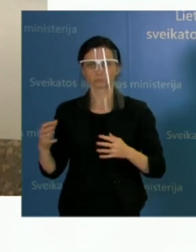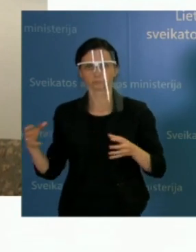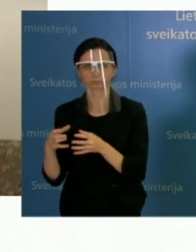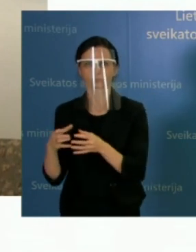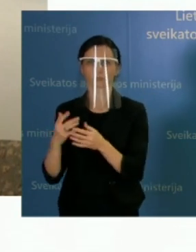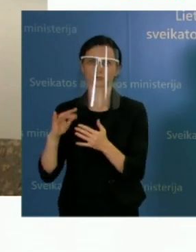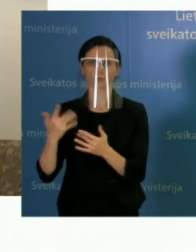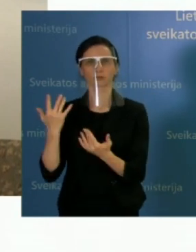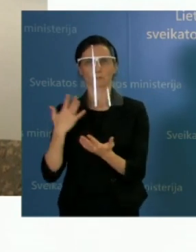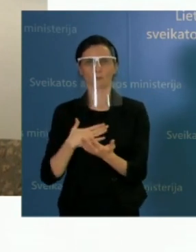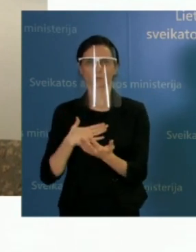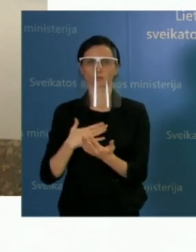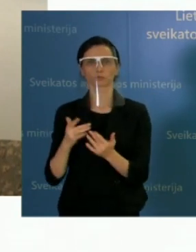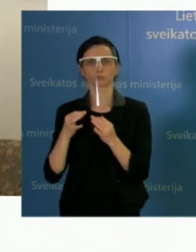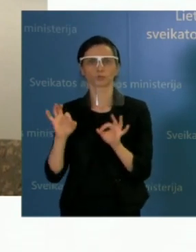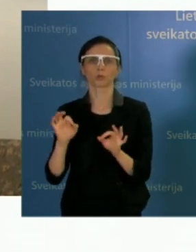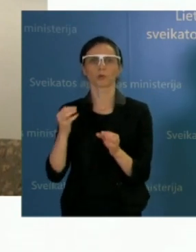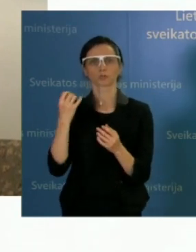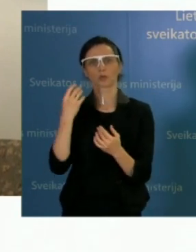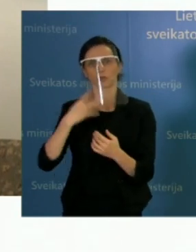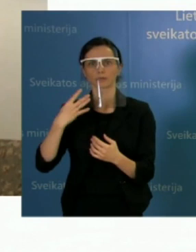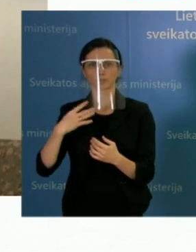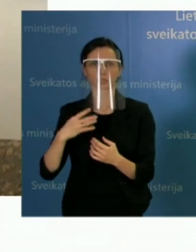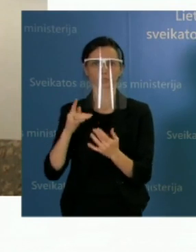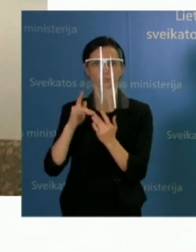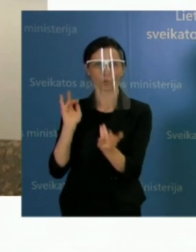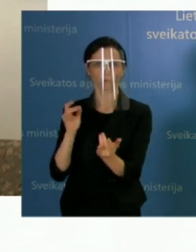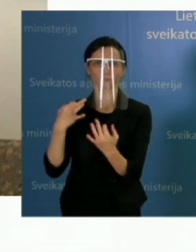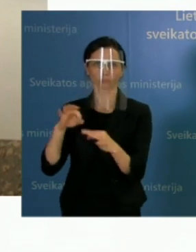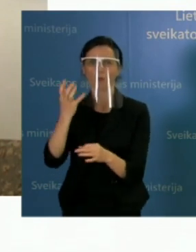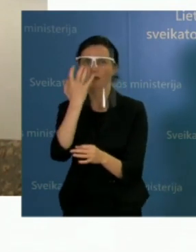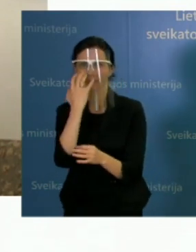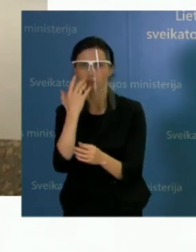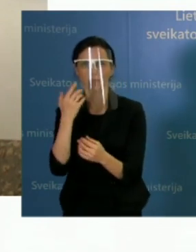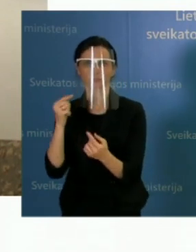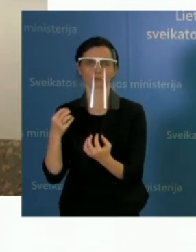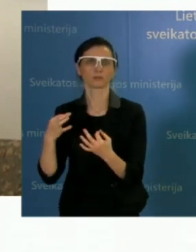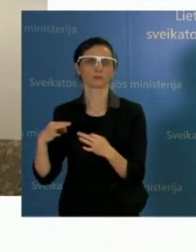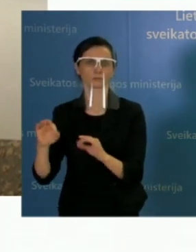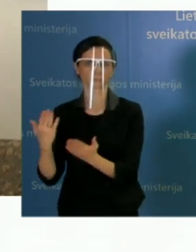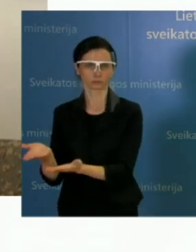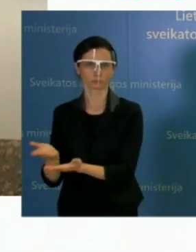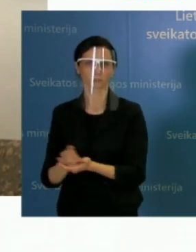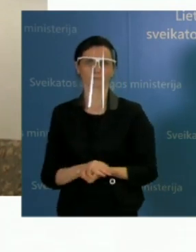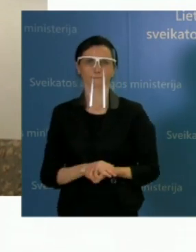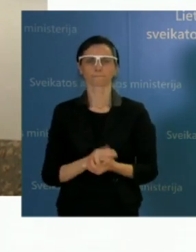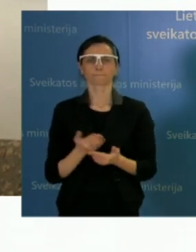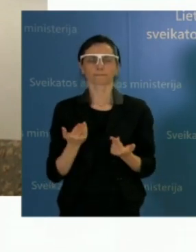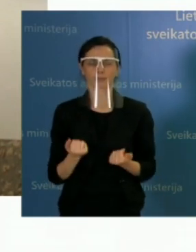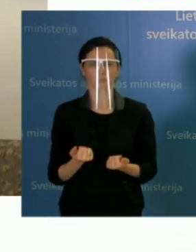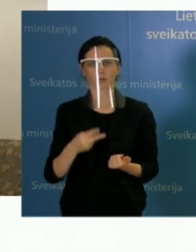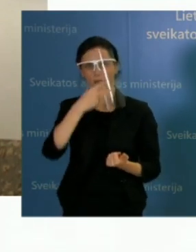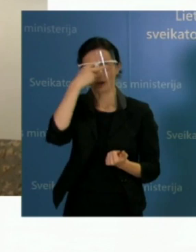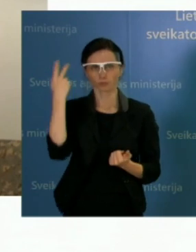kokia būtų mano žinutė visuomeniai, žinoma, Lietuva dabar pasirinkus yra labai